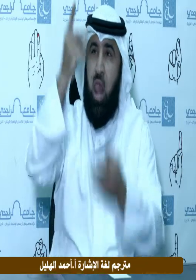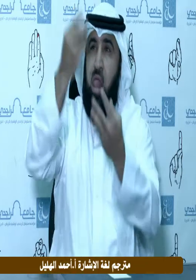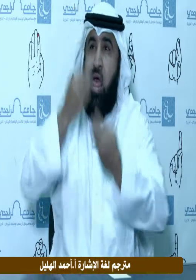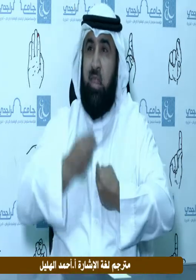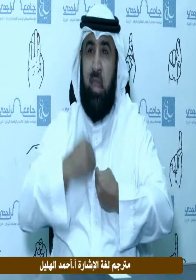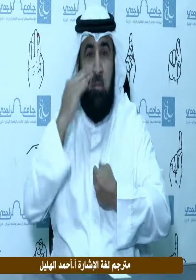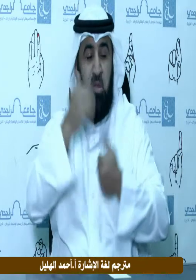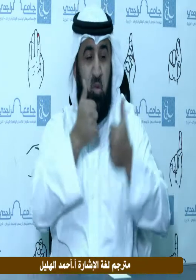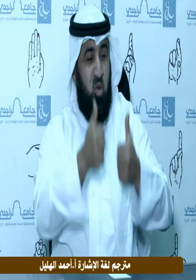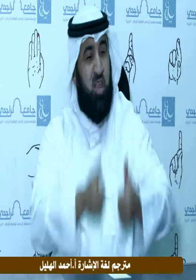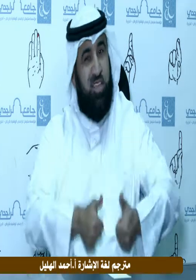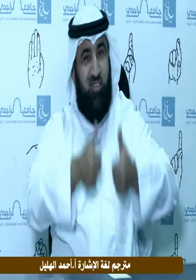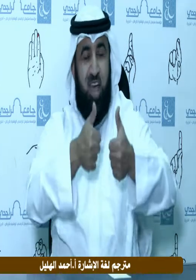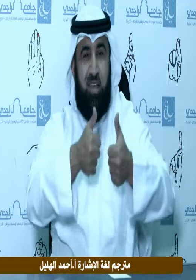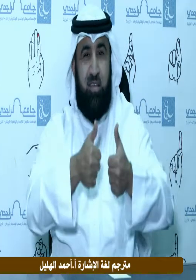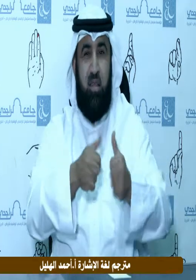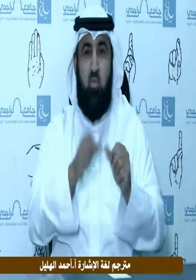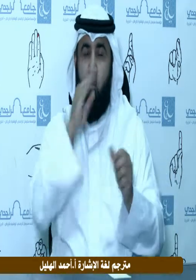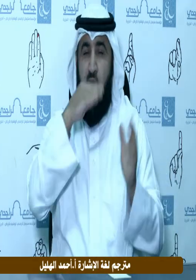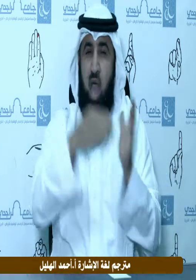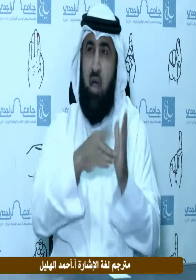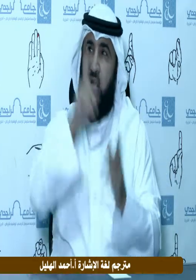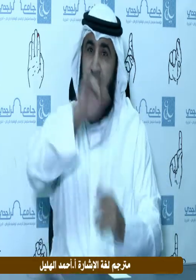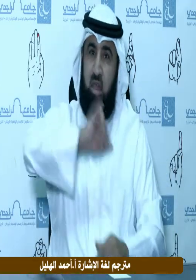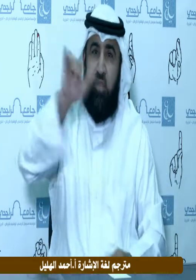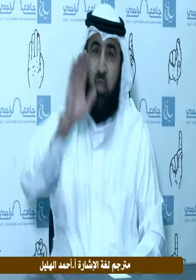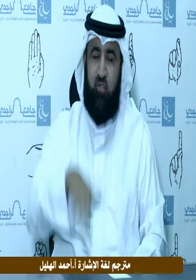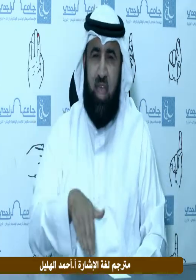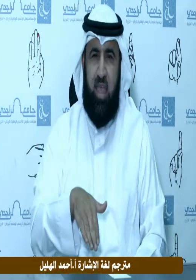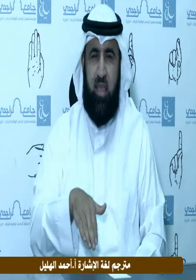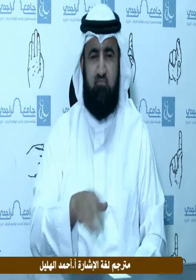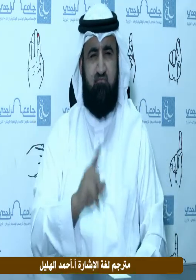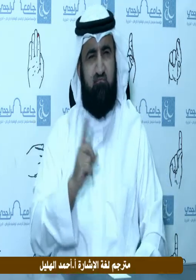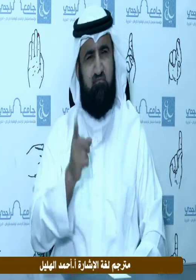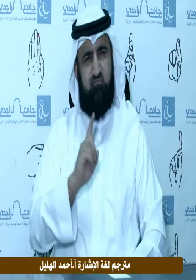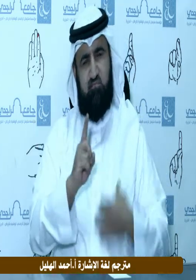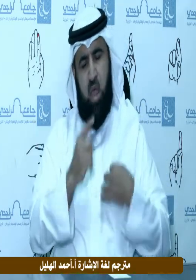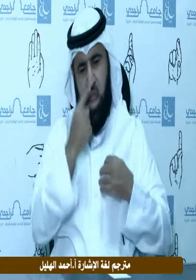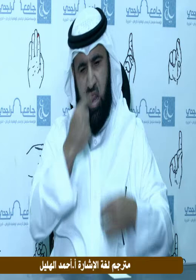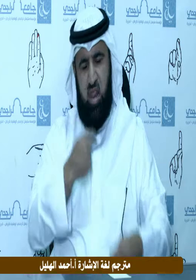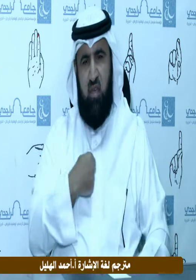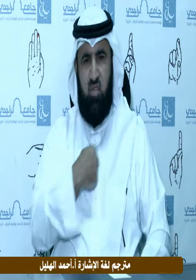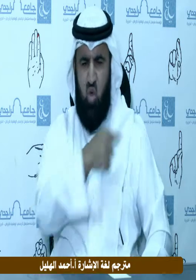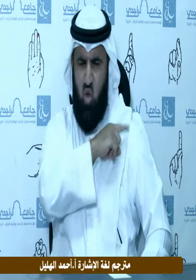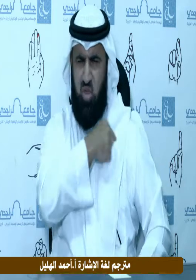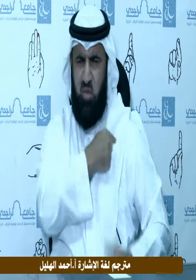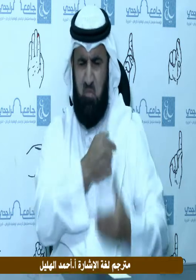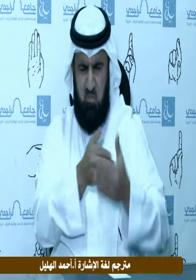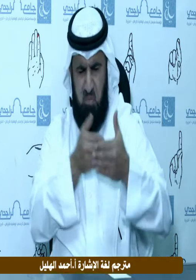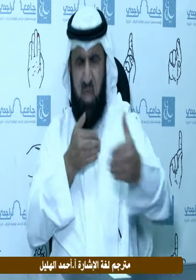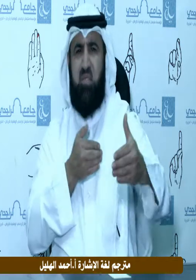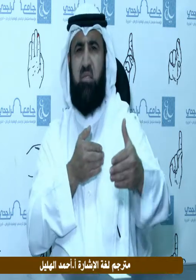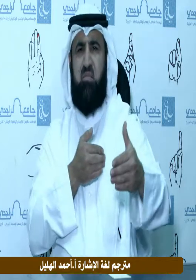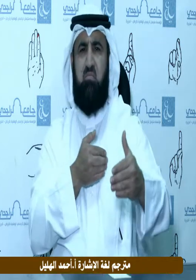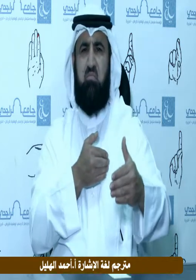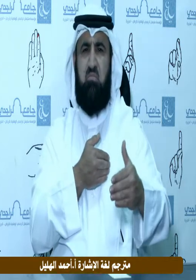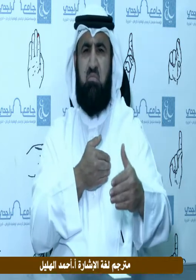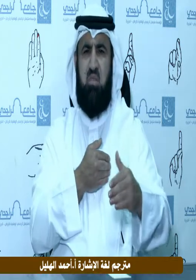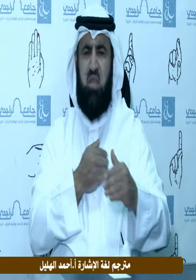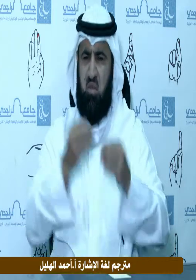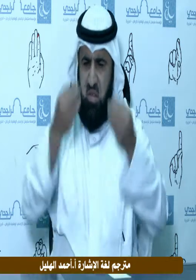الزواج عقد موثوق غليظ لا يشاب بخطيئة ولا يعرض